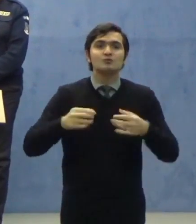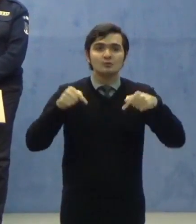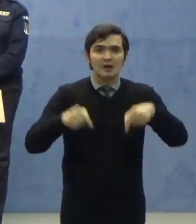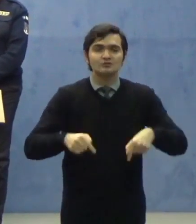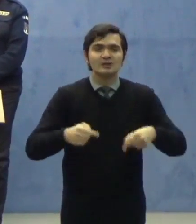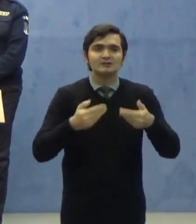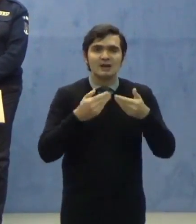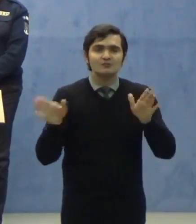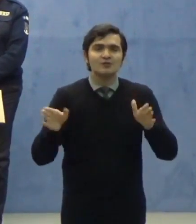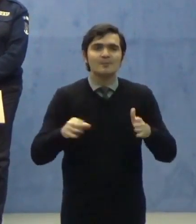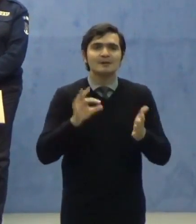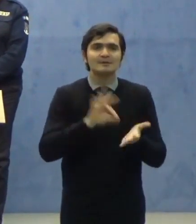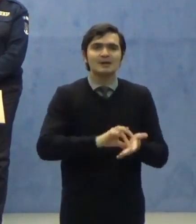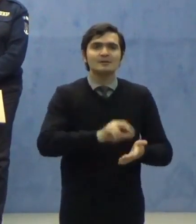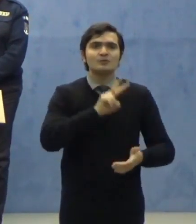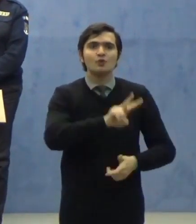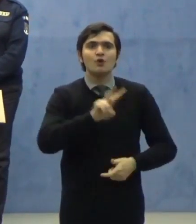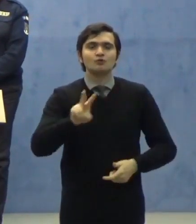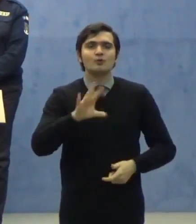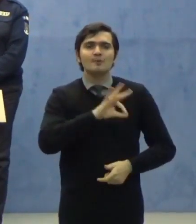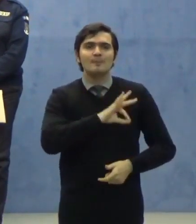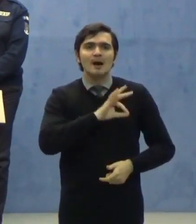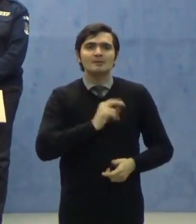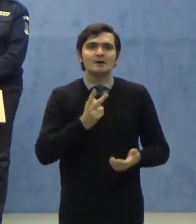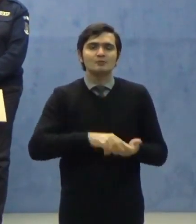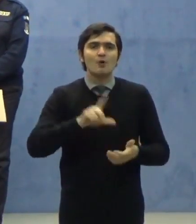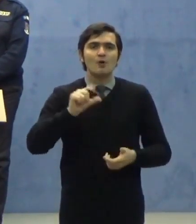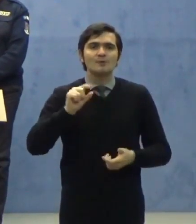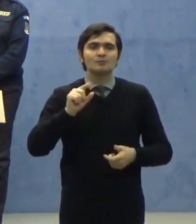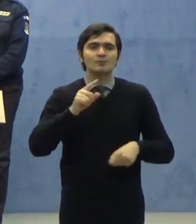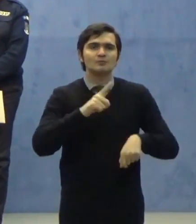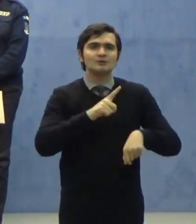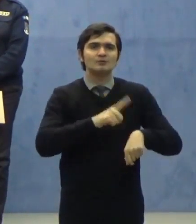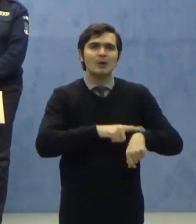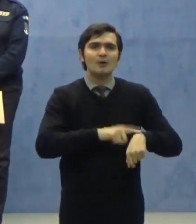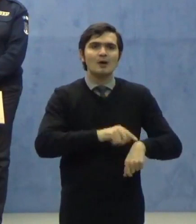cu data de 22 martie 2020, ora 22.